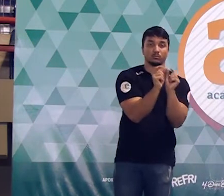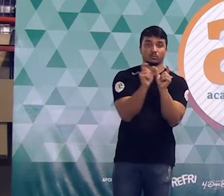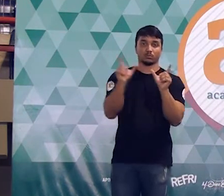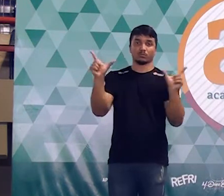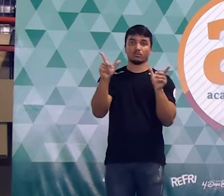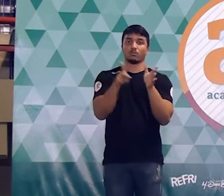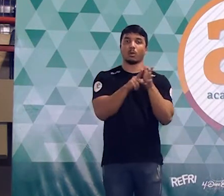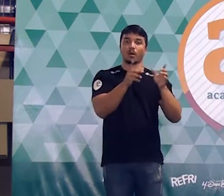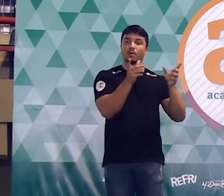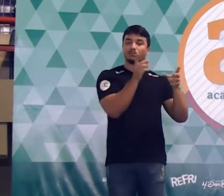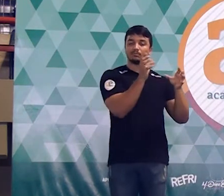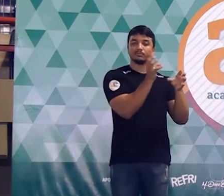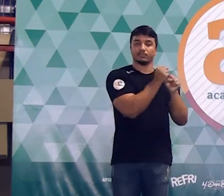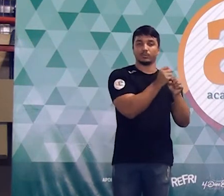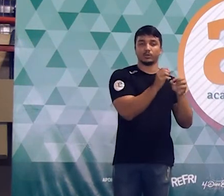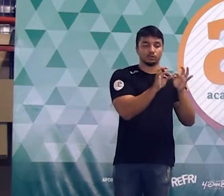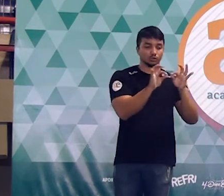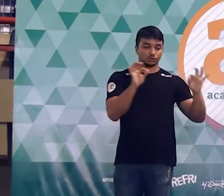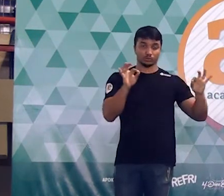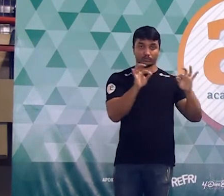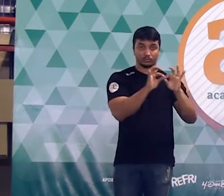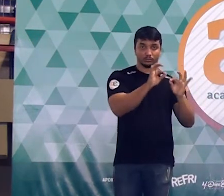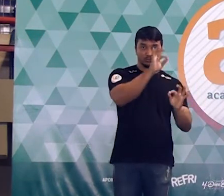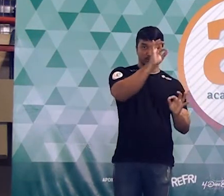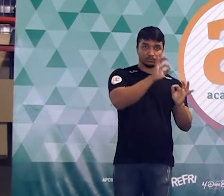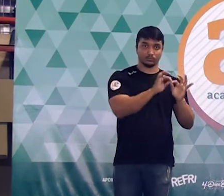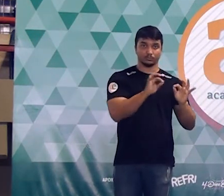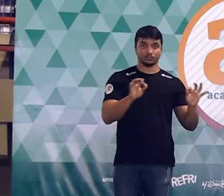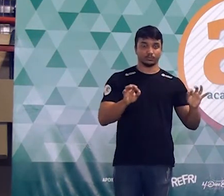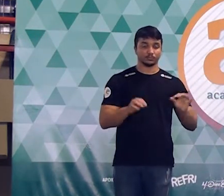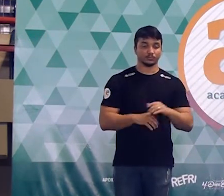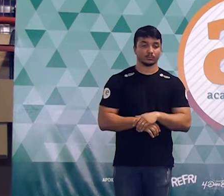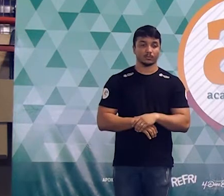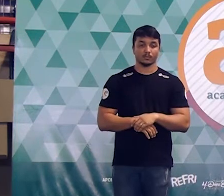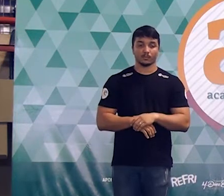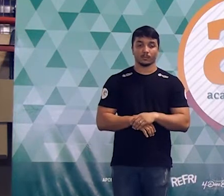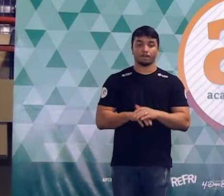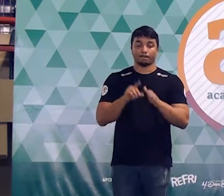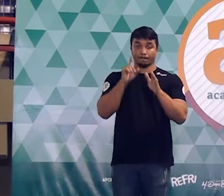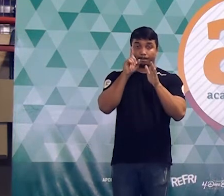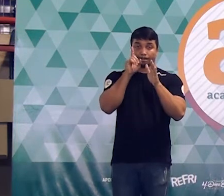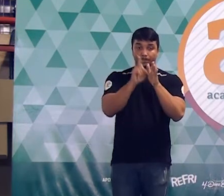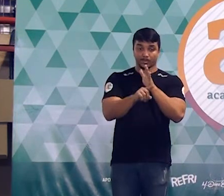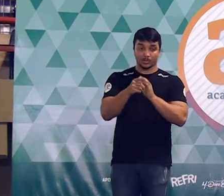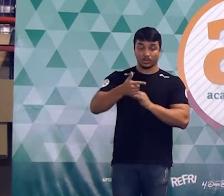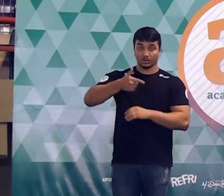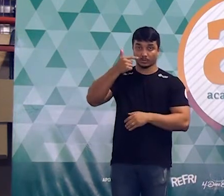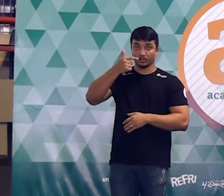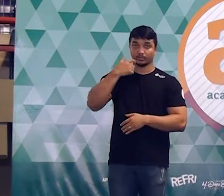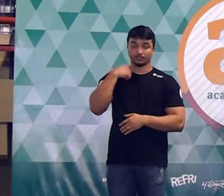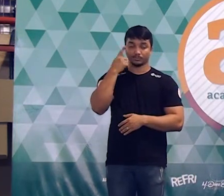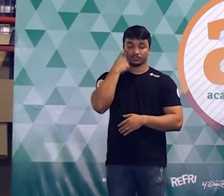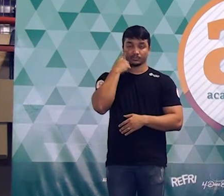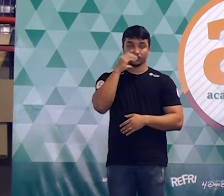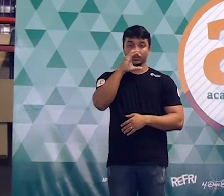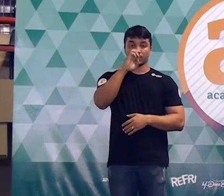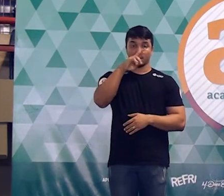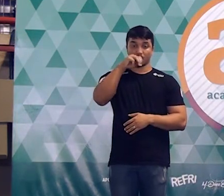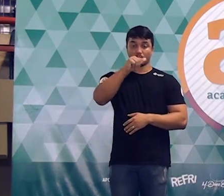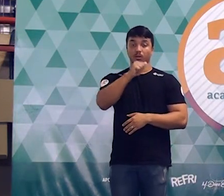medidas. Então vamos acompanhar aqui comigo a resolução da segunda questão. Segunda questão diz assim, gente. A cerâmica